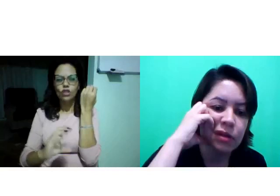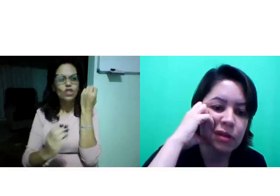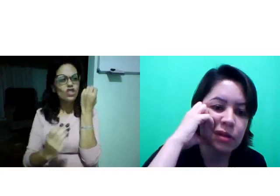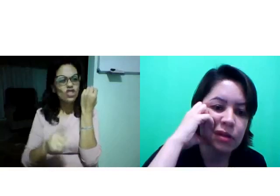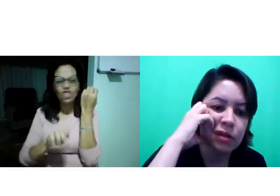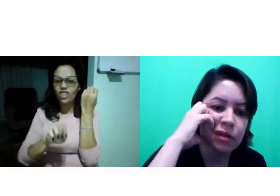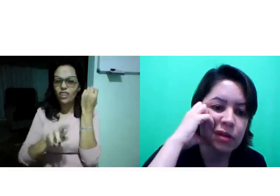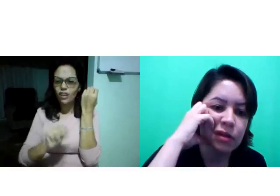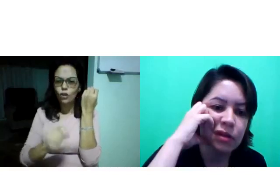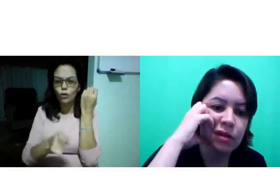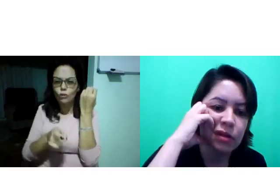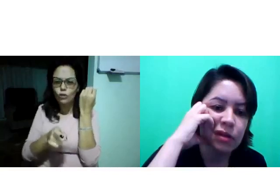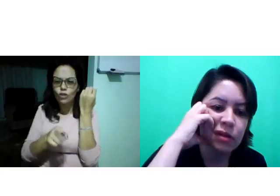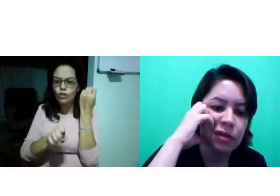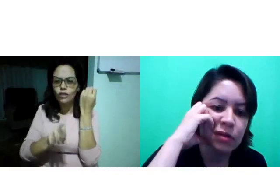Mandioca.